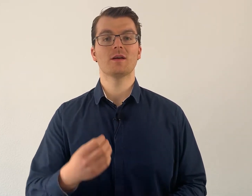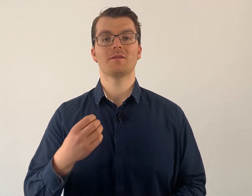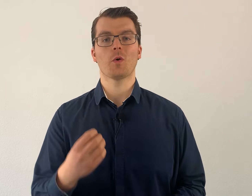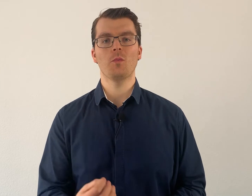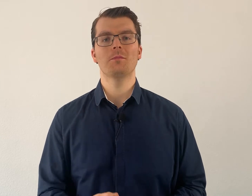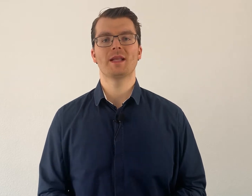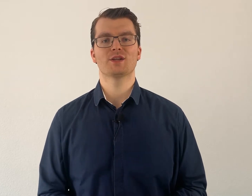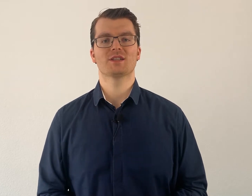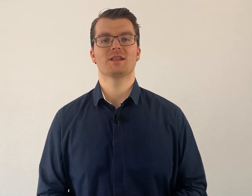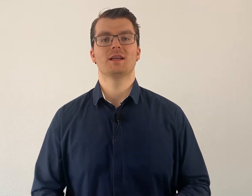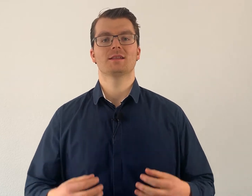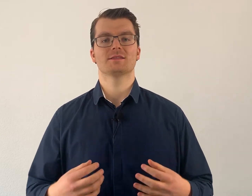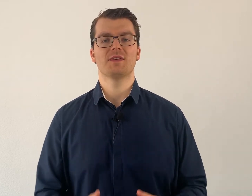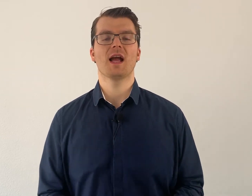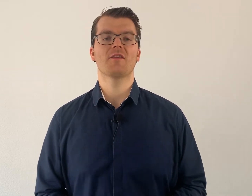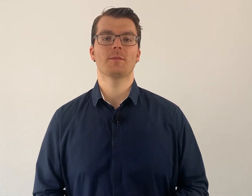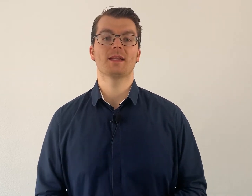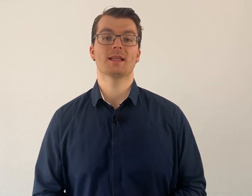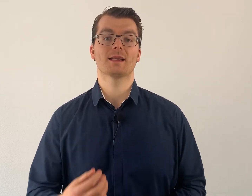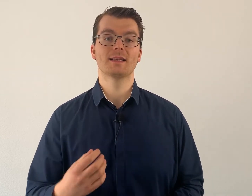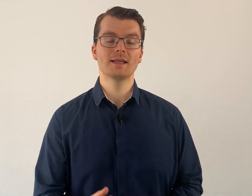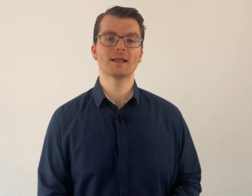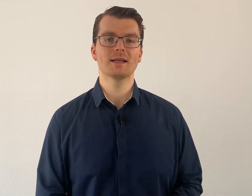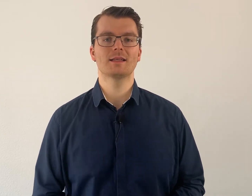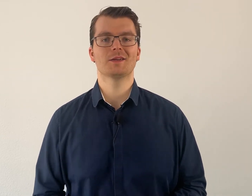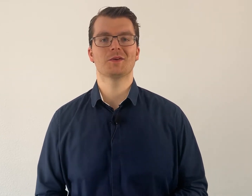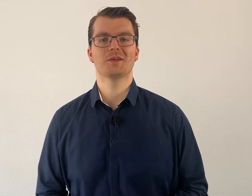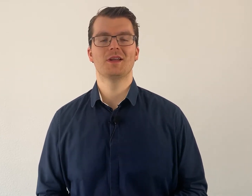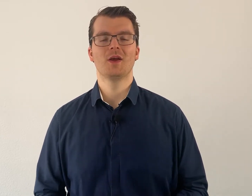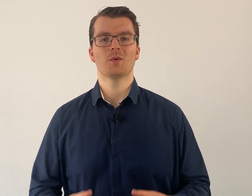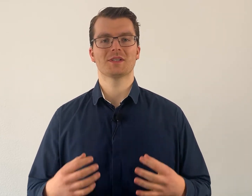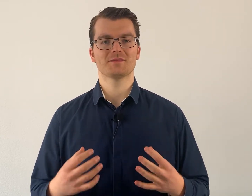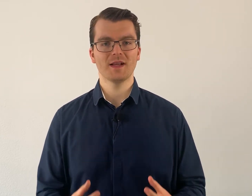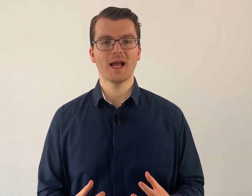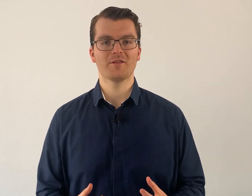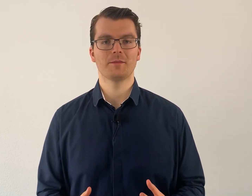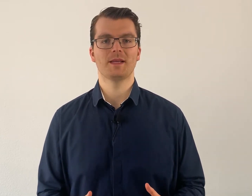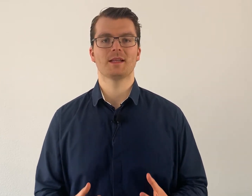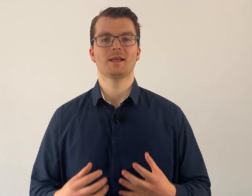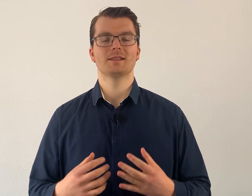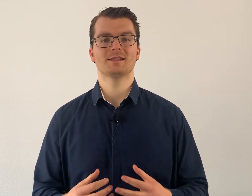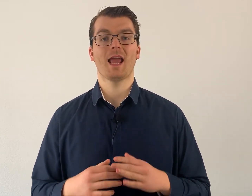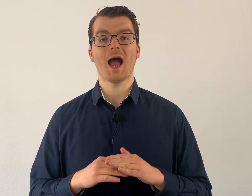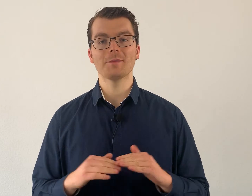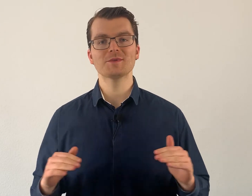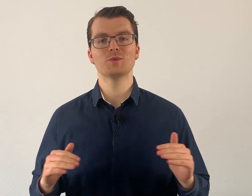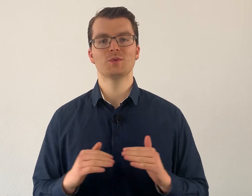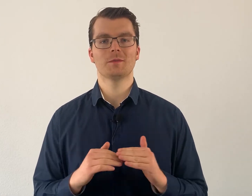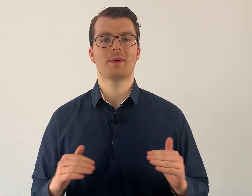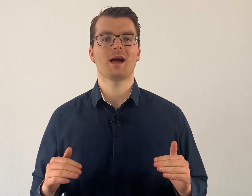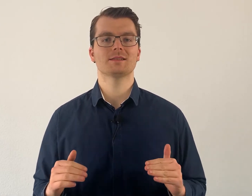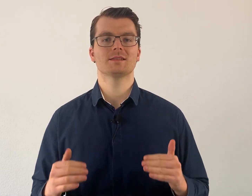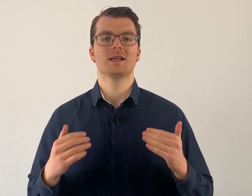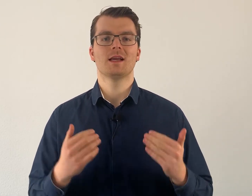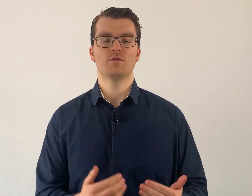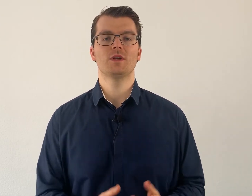warum Menschen das Fingeralphabet dann nicht richtig können. Und das Fingeralphabet ist die absolute Basis für die